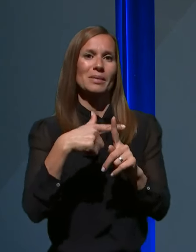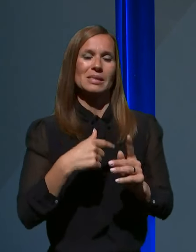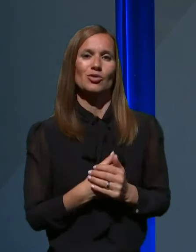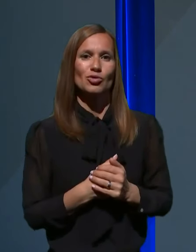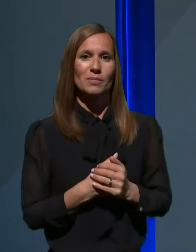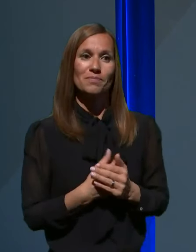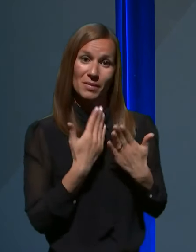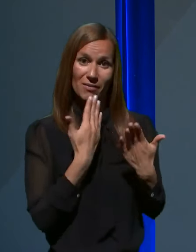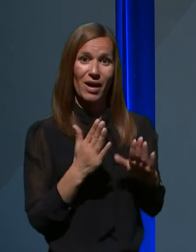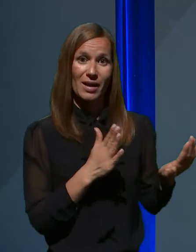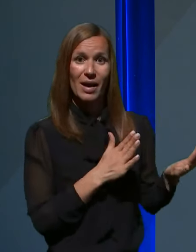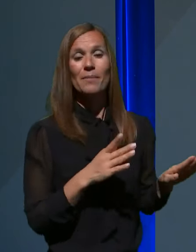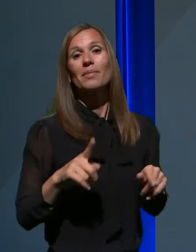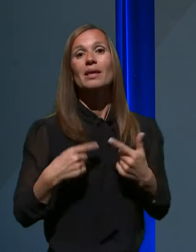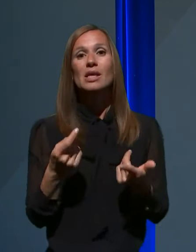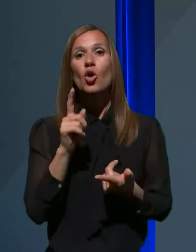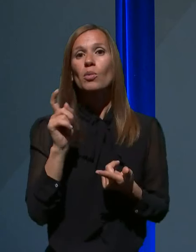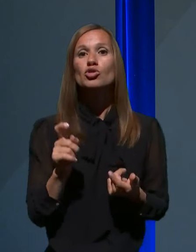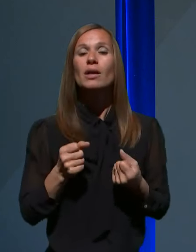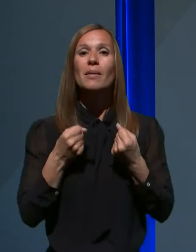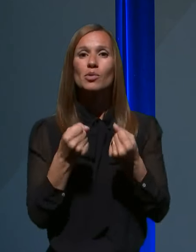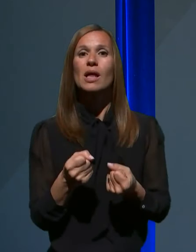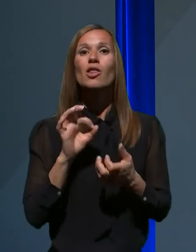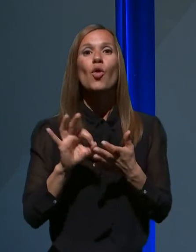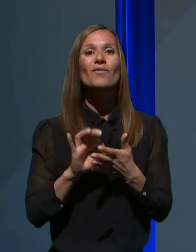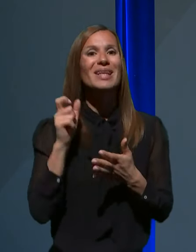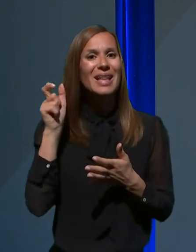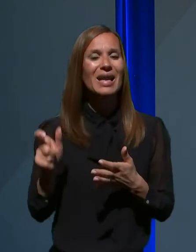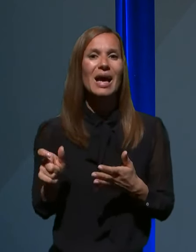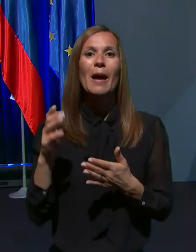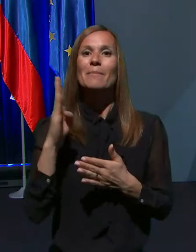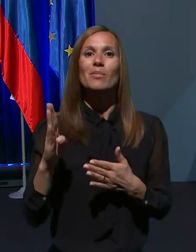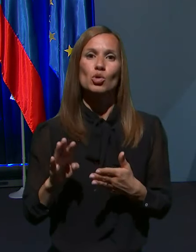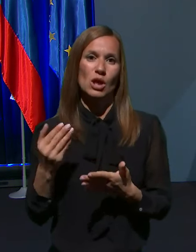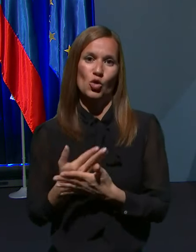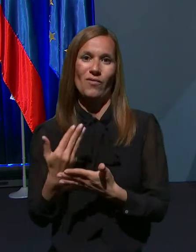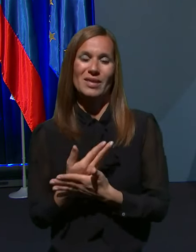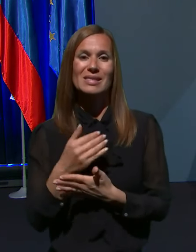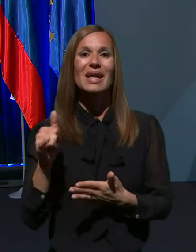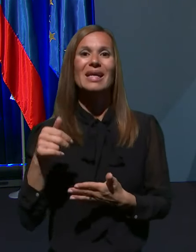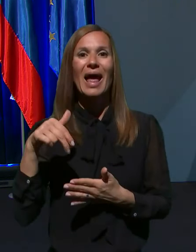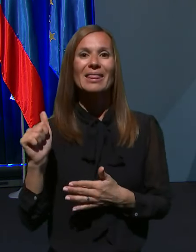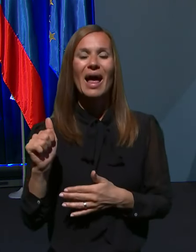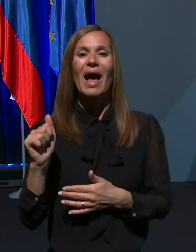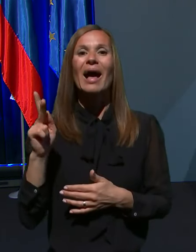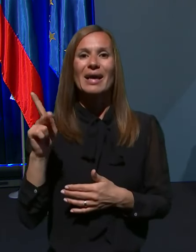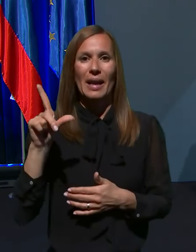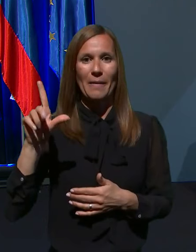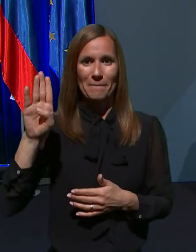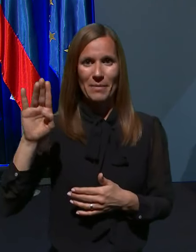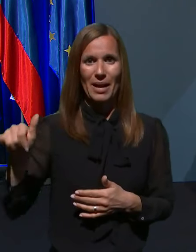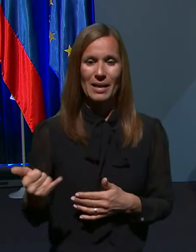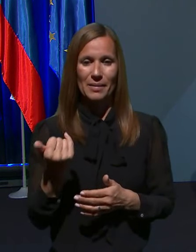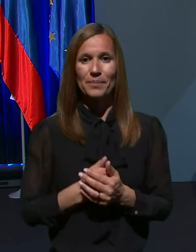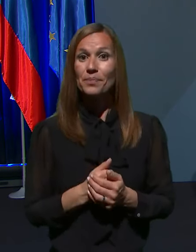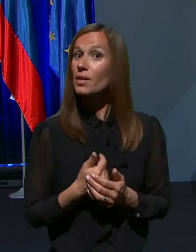lepa. Naslednje vprašanje zastavlja novinarka primorskih novic Jana Krebel. Prosim vas